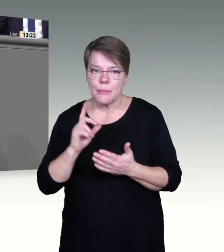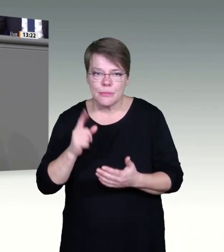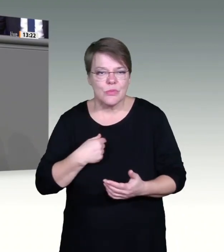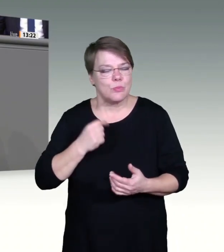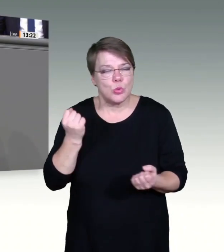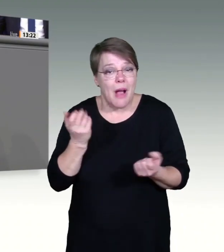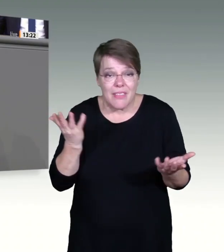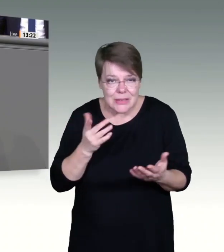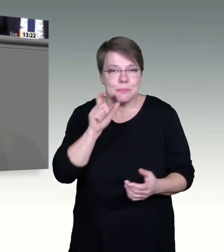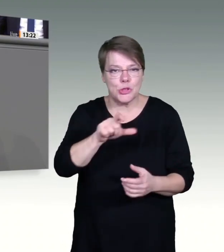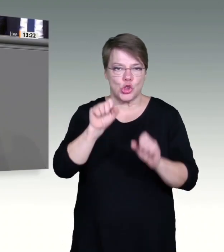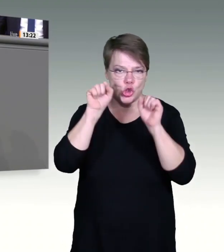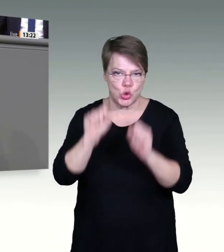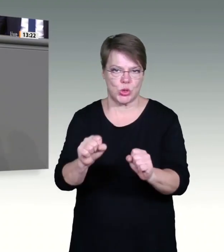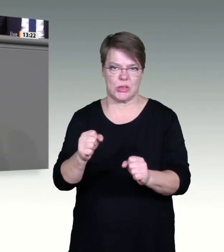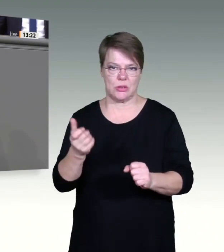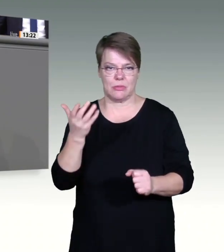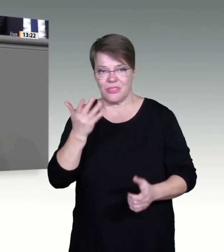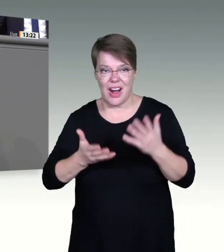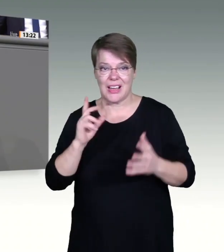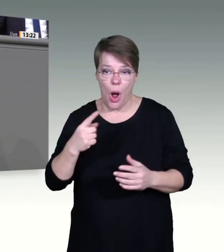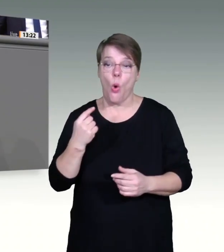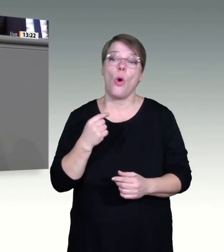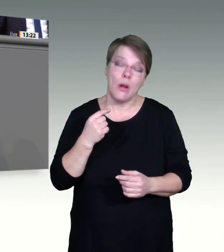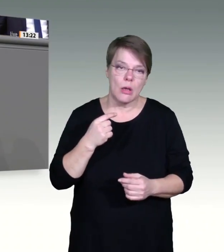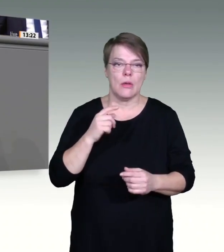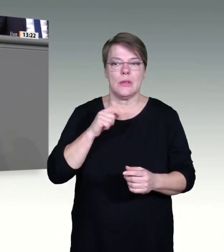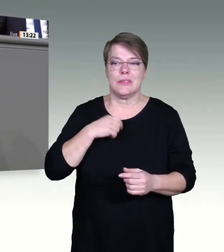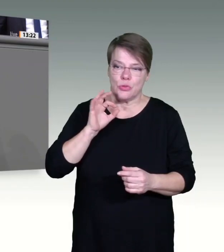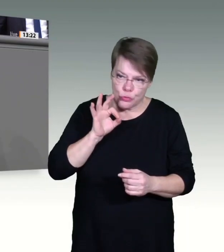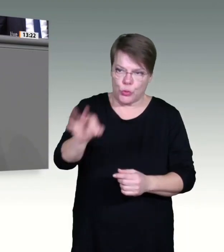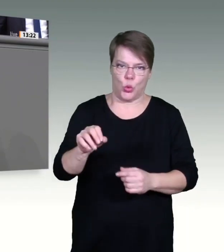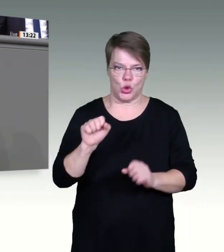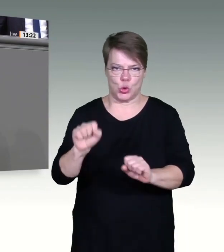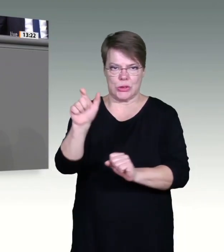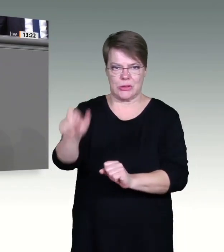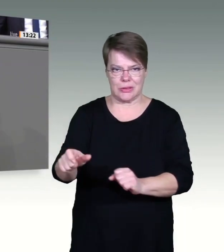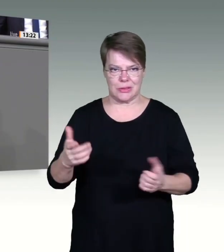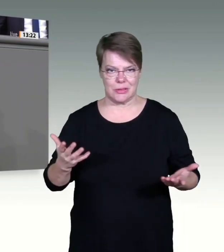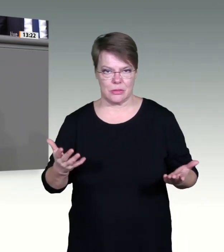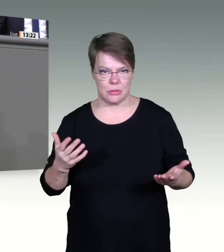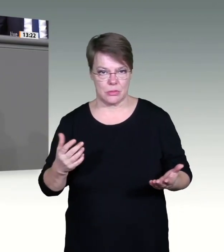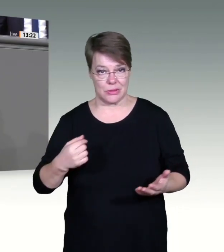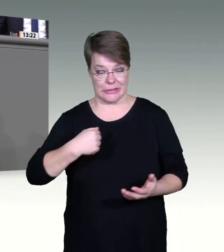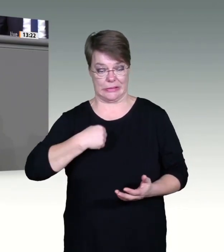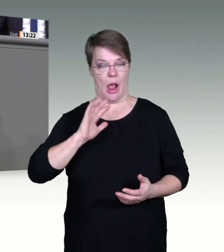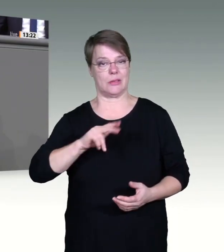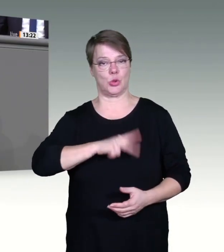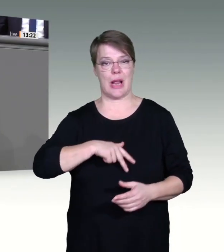und der Ausweitung des Kurzarbeitergeldes bis zum 31. März geschärft. Dafür haben wir auf der letzten